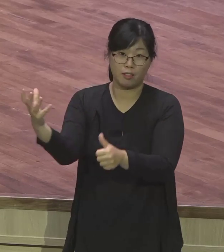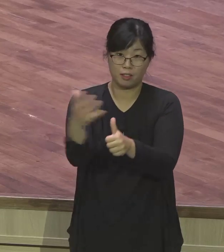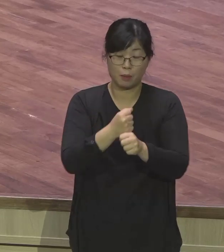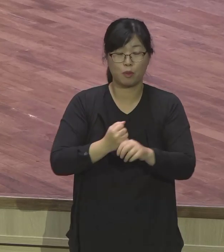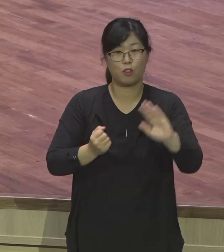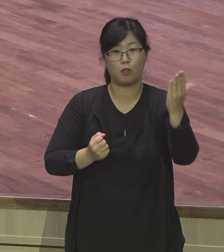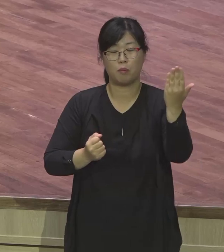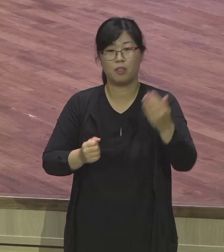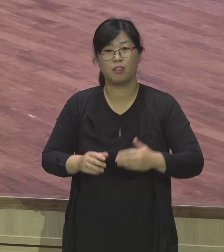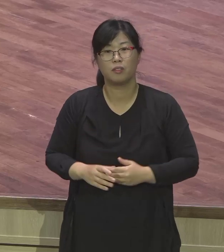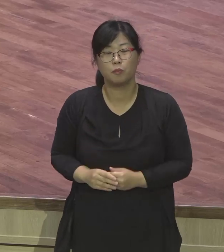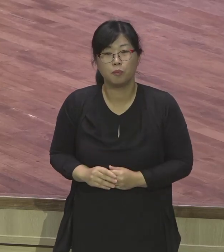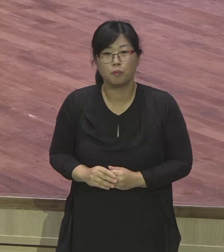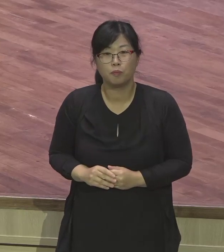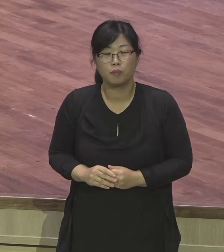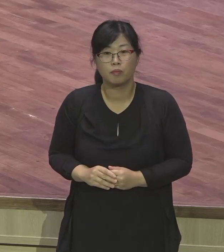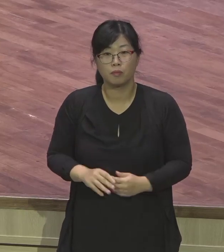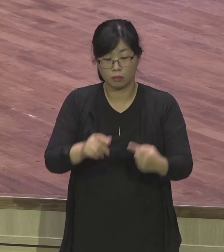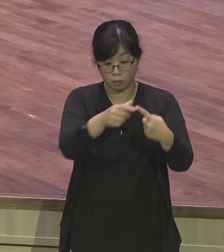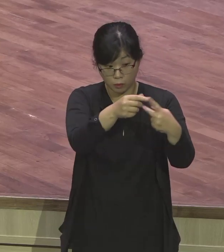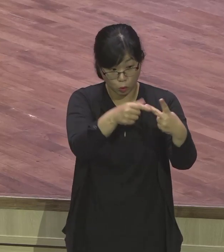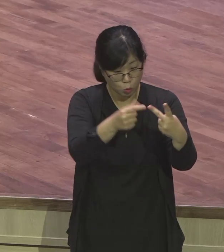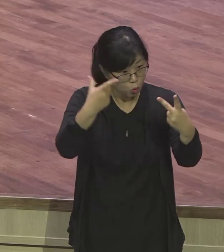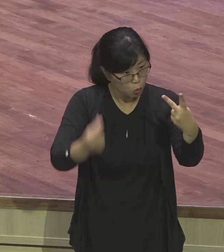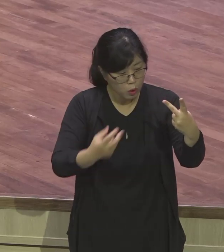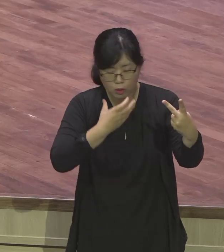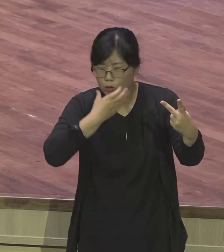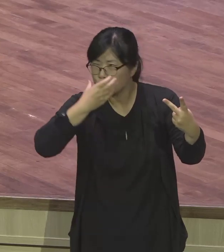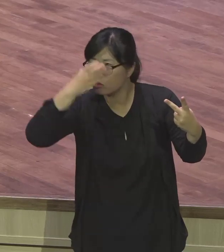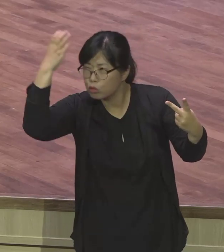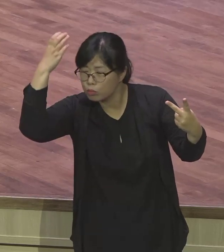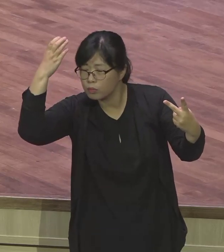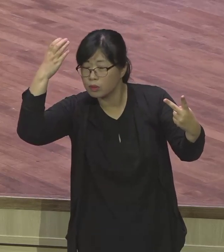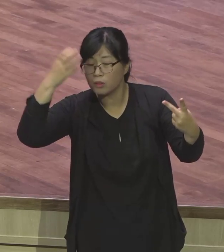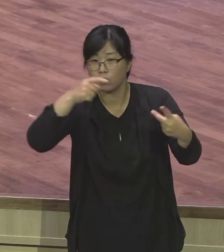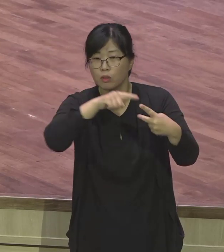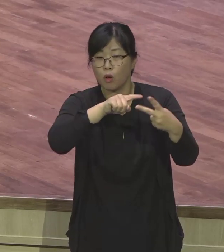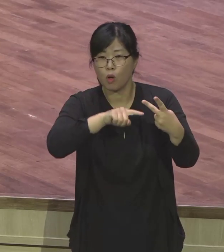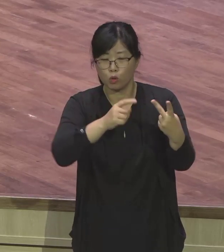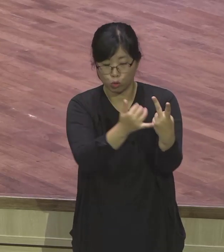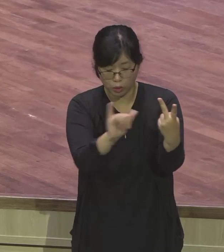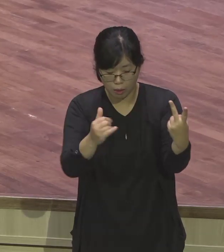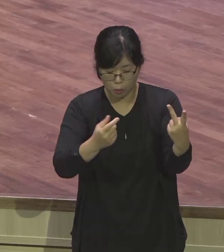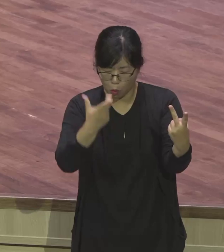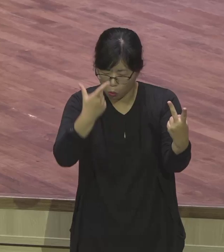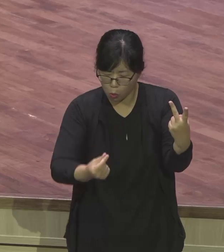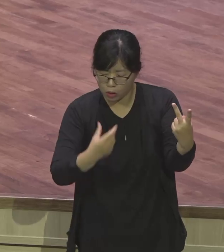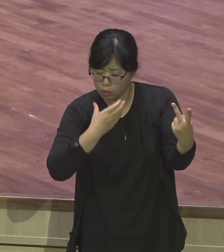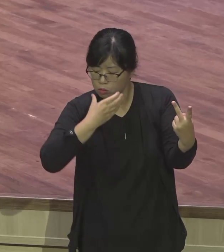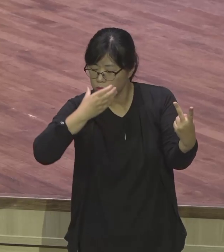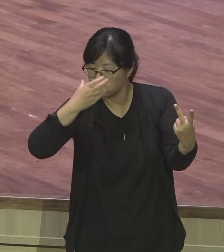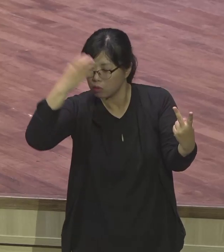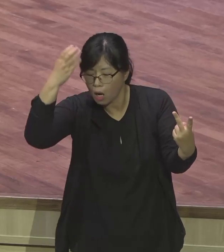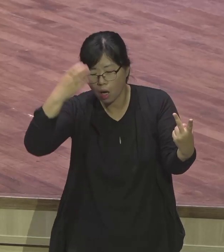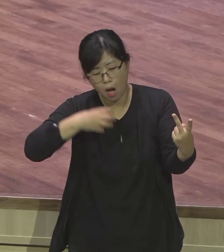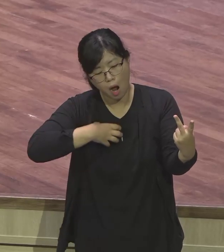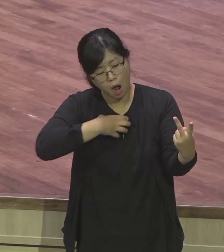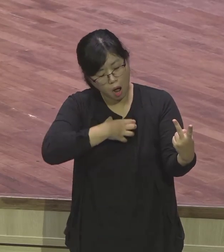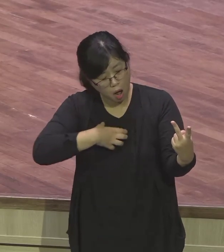이 꿈을 꾼 두 사람이 근심에 빠졌어요. 이 사실을 요셉이 보고 간파하고 근심의 이유를